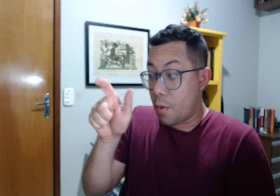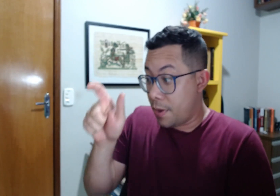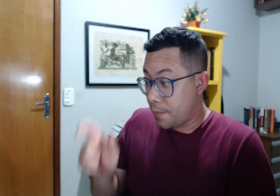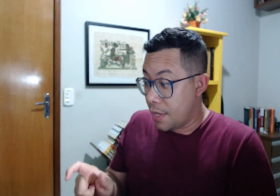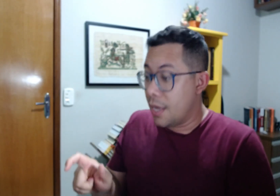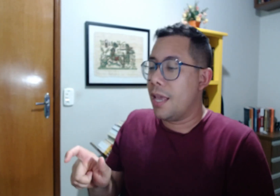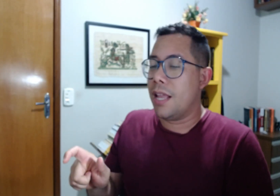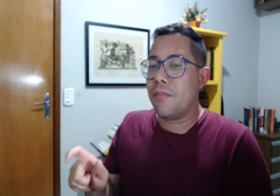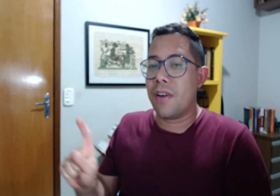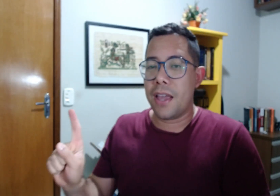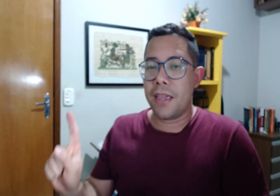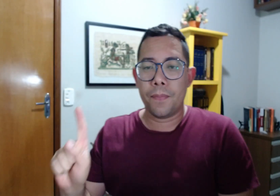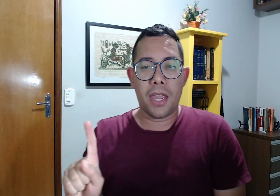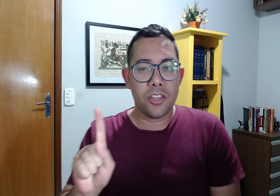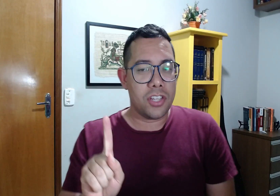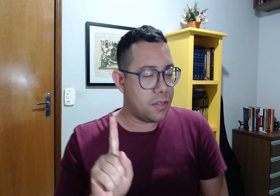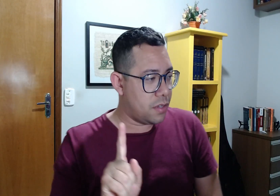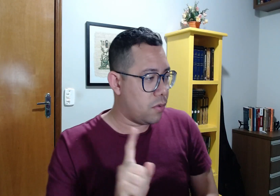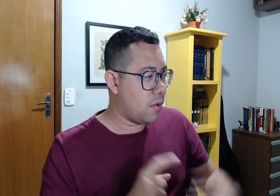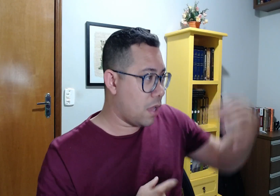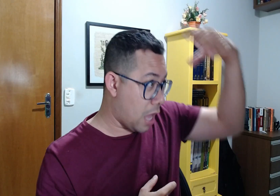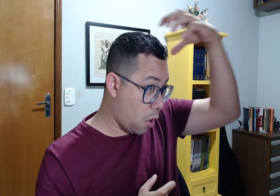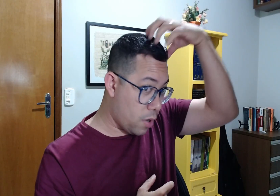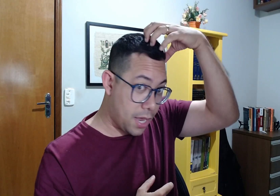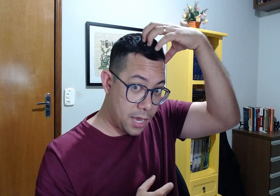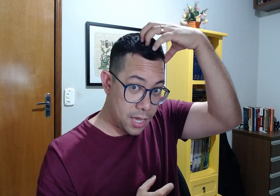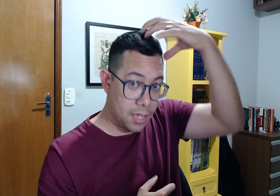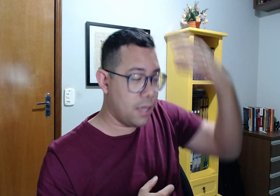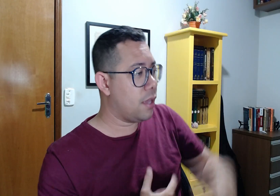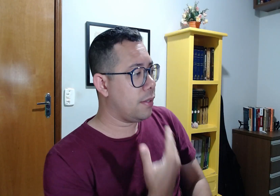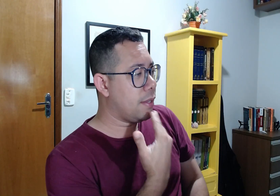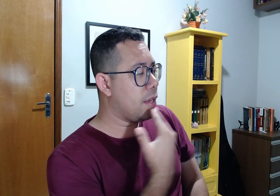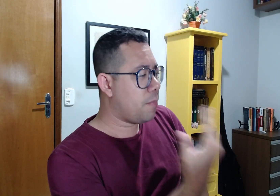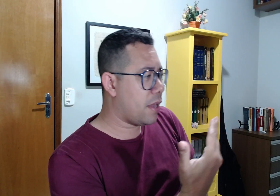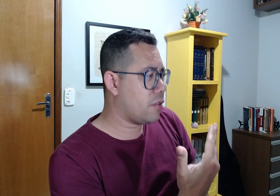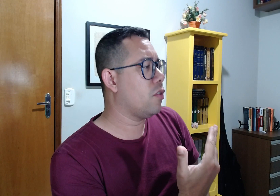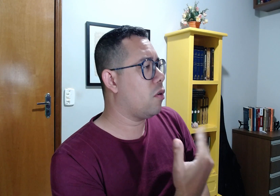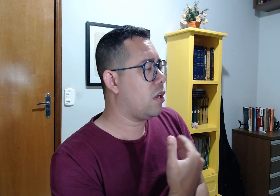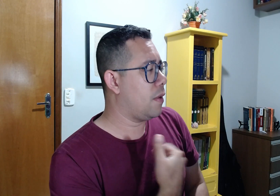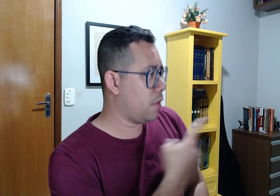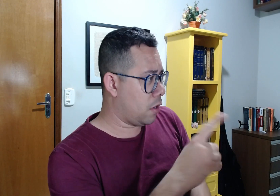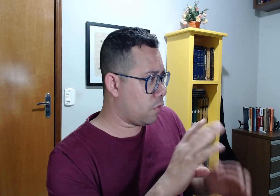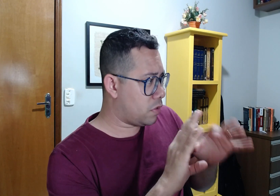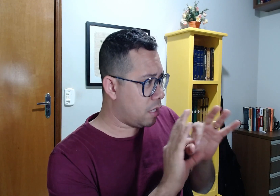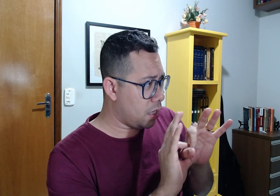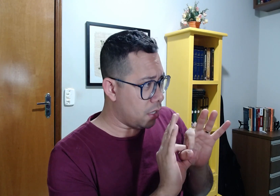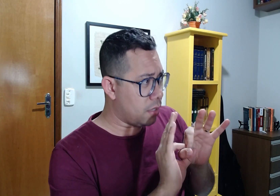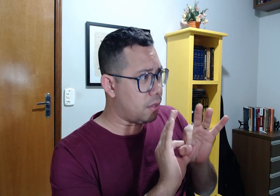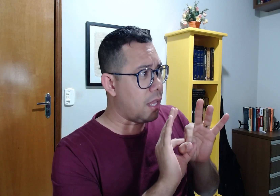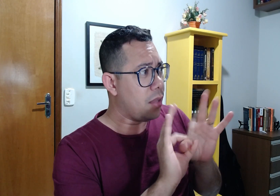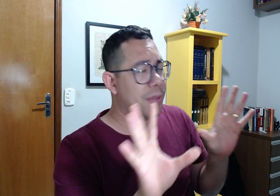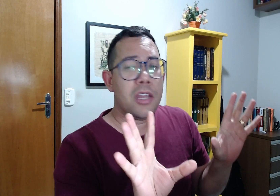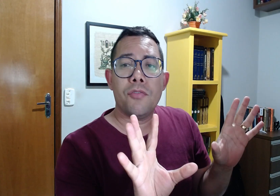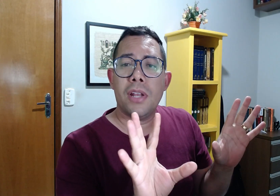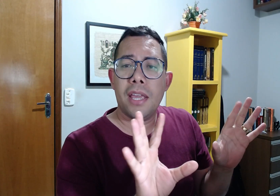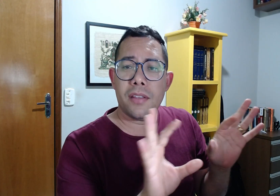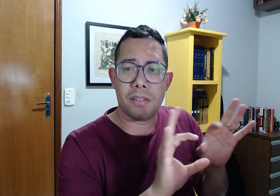homem, ele vai em direção ao rei e ele pede, olha, você tem benevolência?